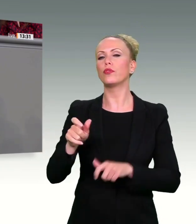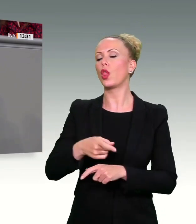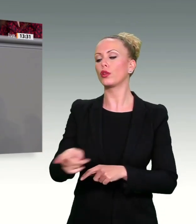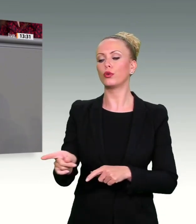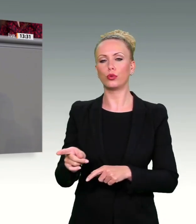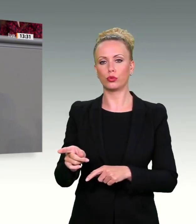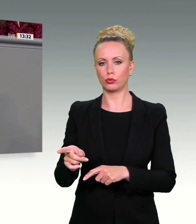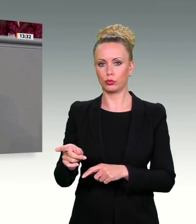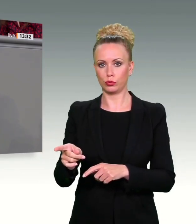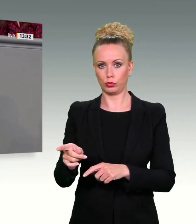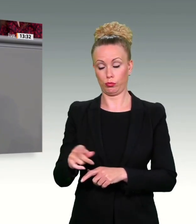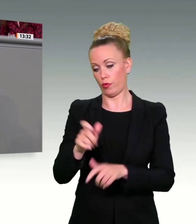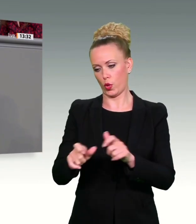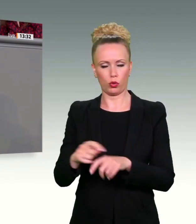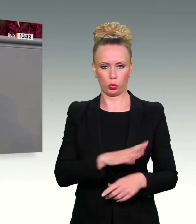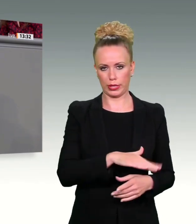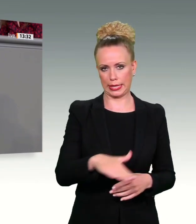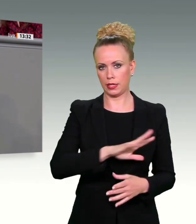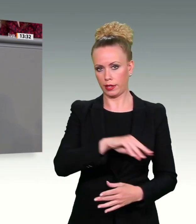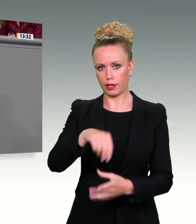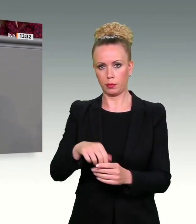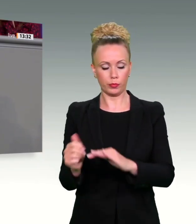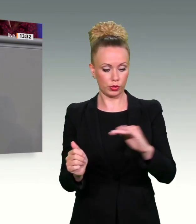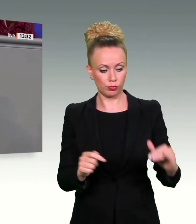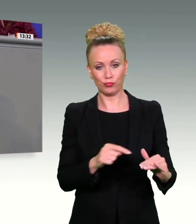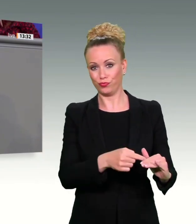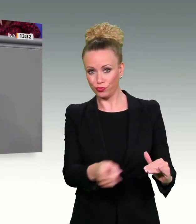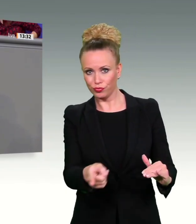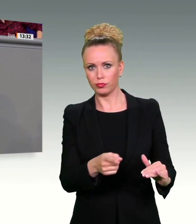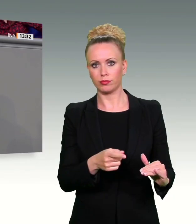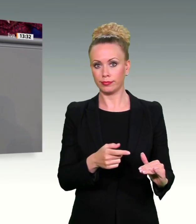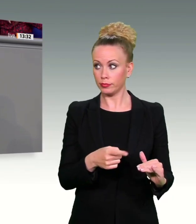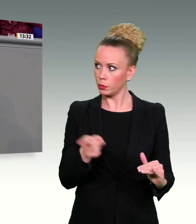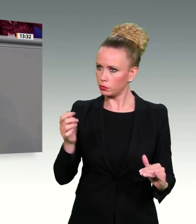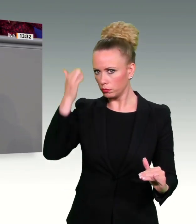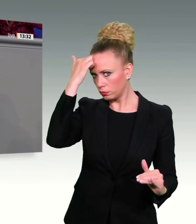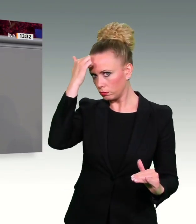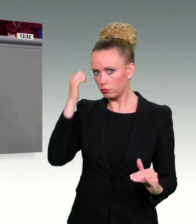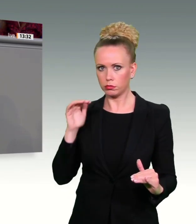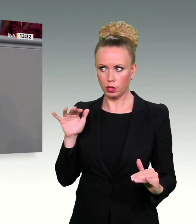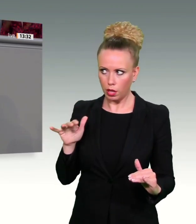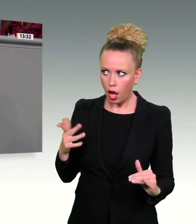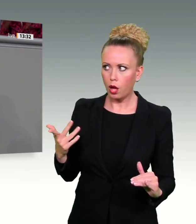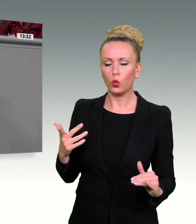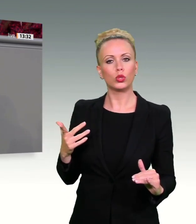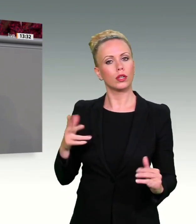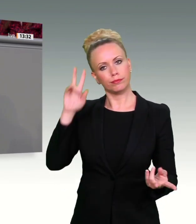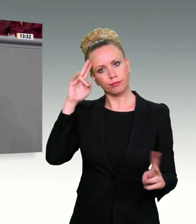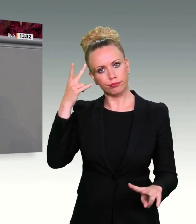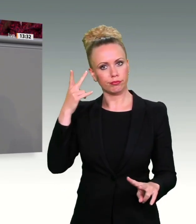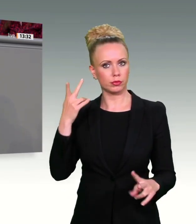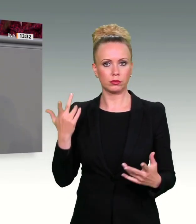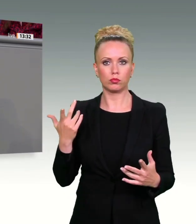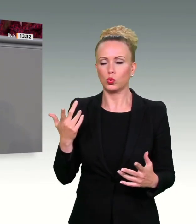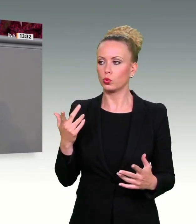gewährleistet oder tatsächlich auf Ihren alten Ideologien herumreitet und Klientelpolitik betreift. Nichts anderes